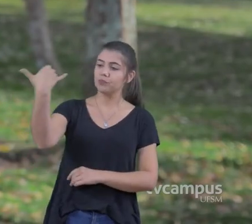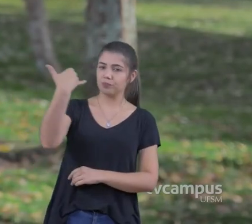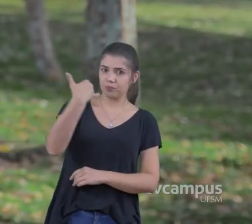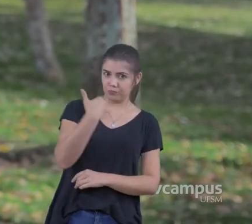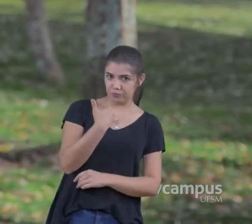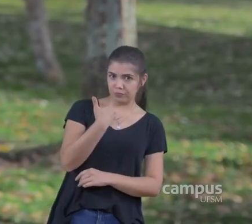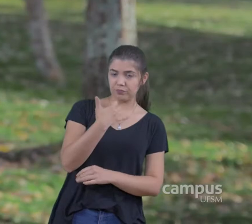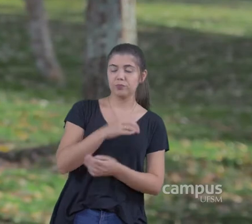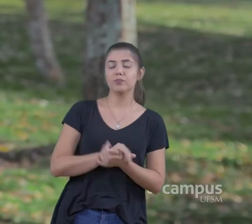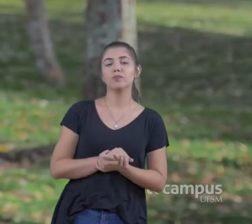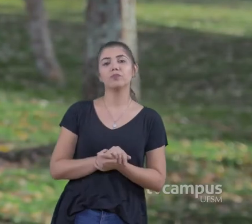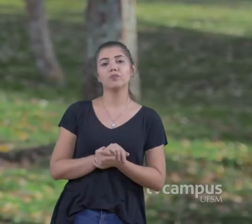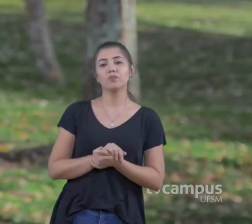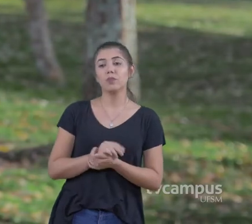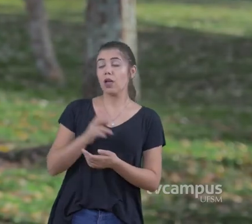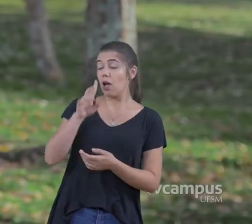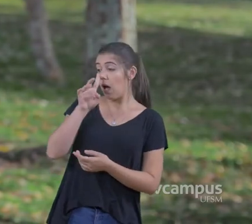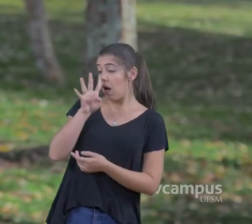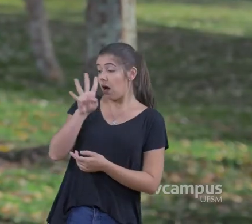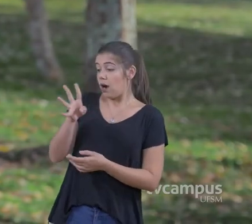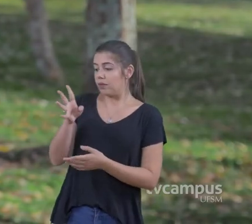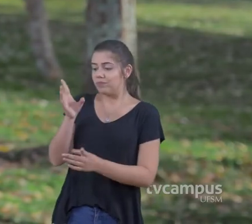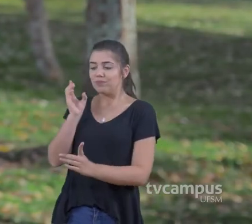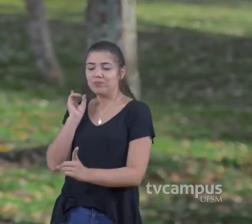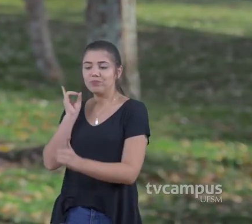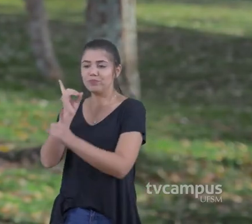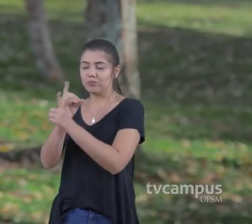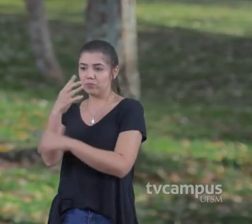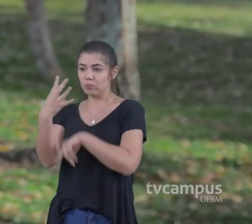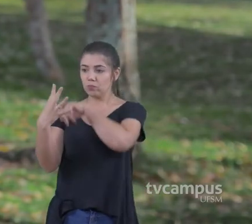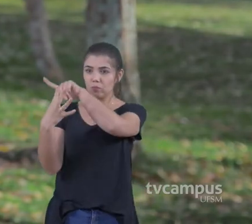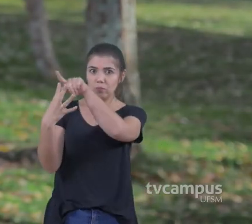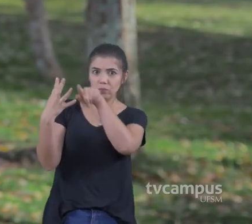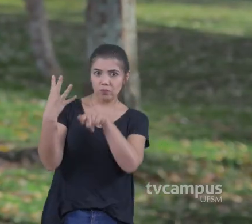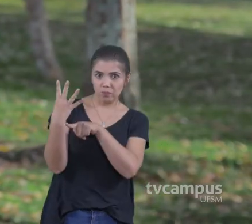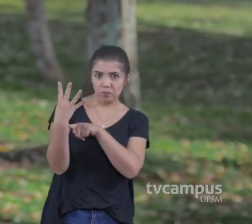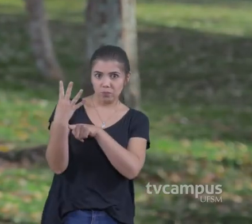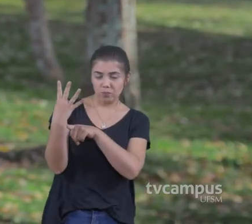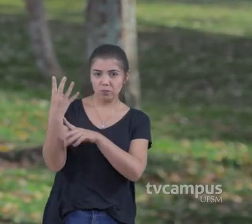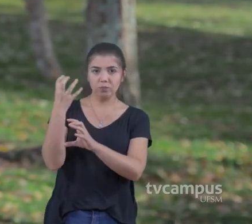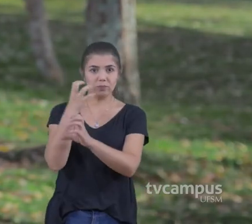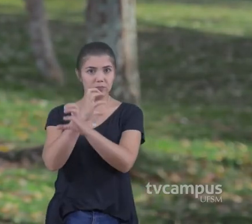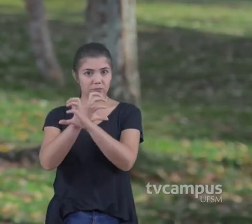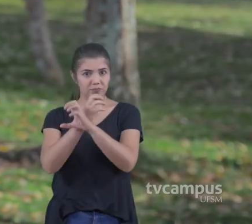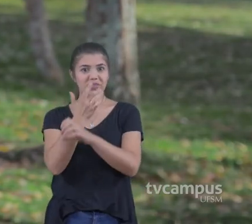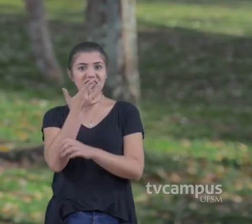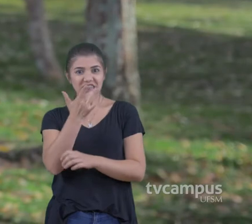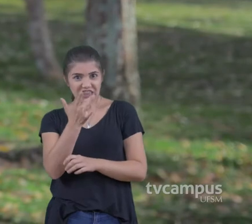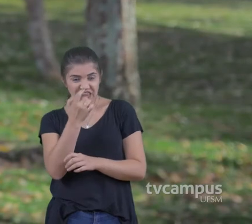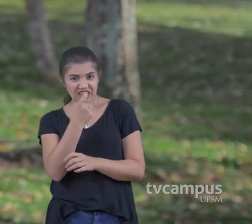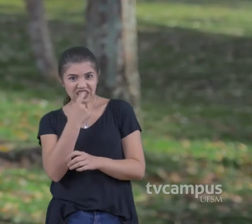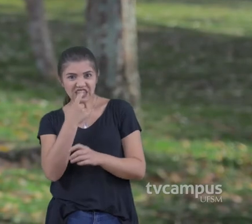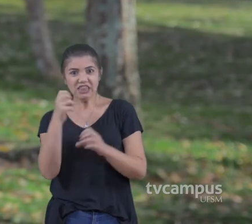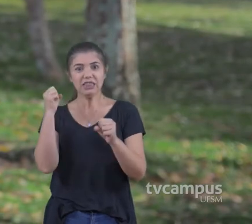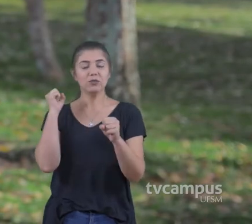E culminou com a descoberta de pelo menos 4 esqueletos Praticamente completos de um dinossauro Que não se conhecia antes Então